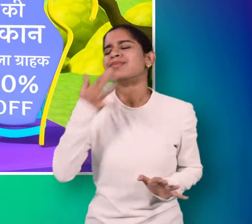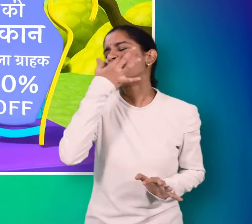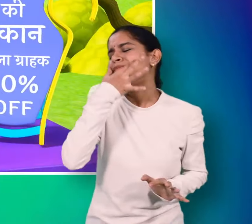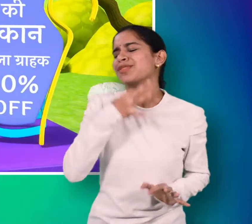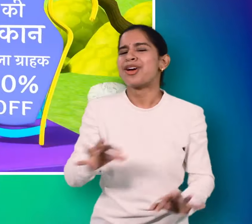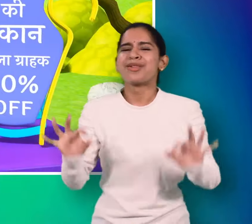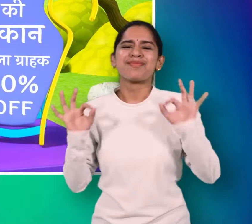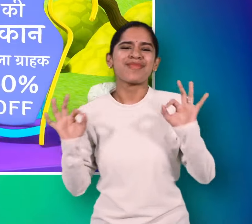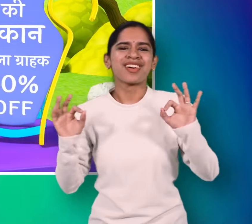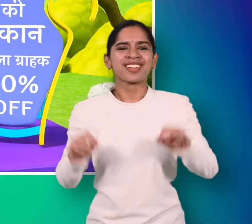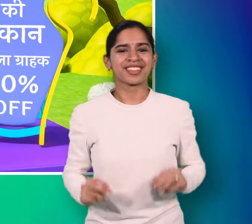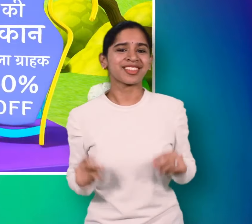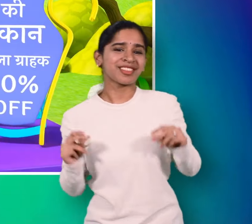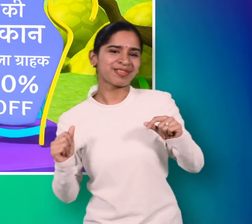रखा सारा समान